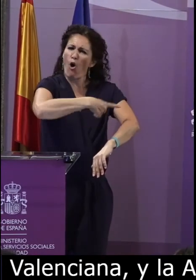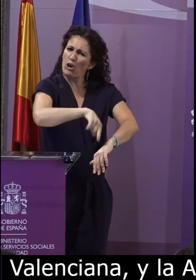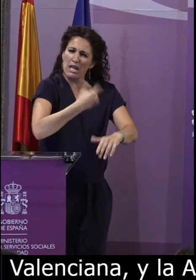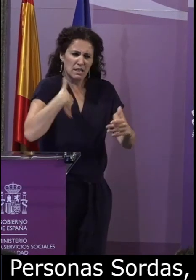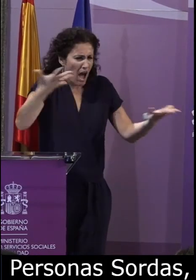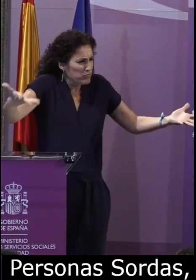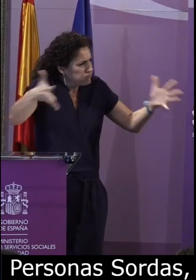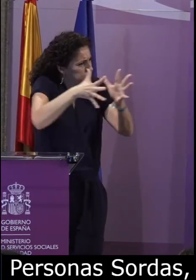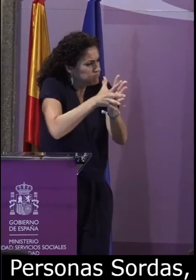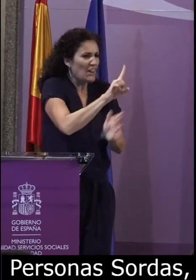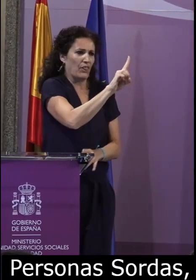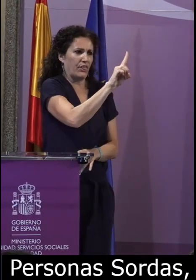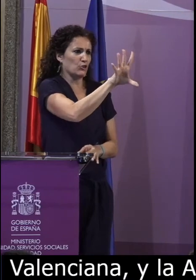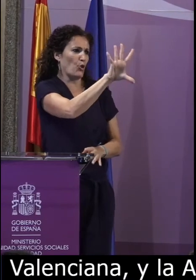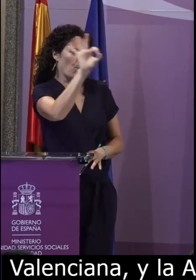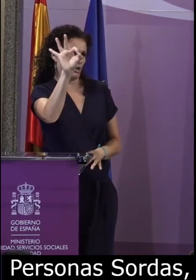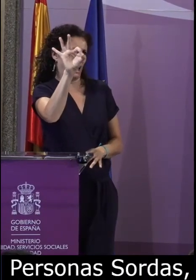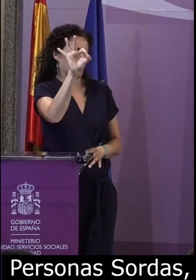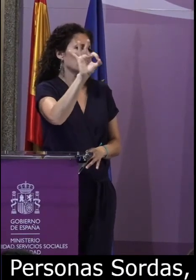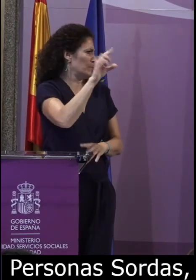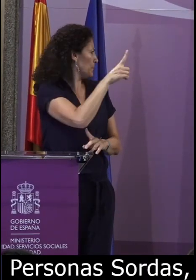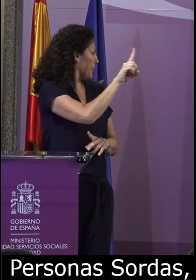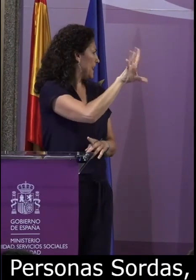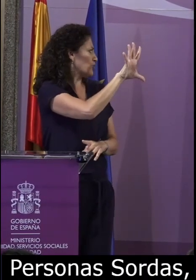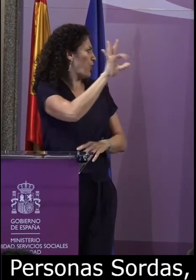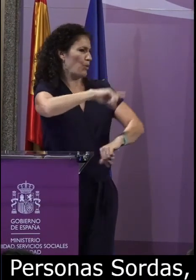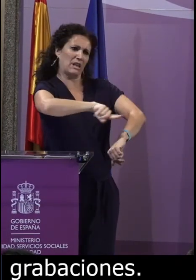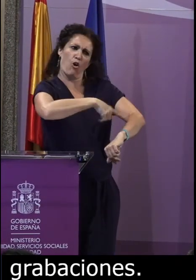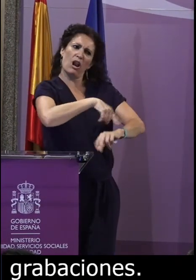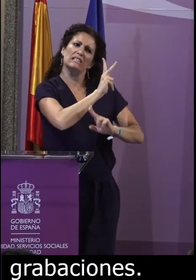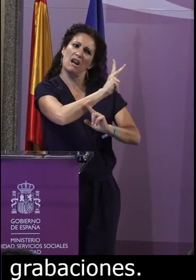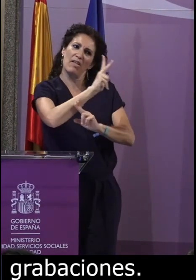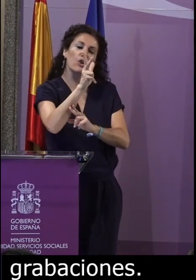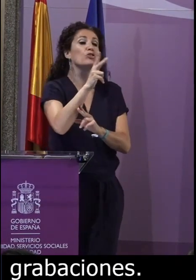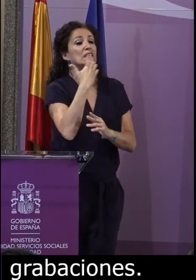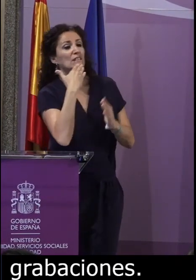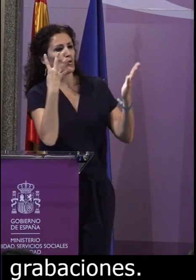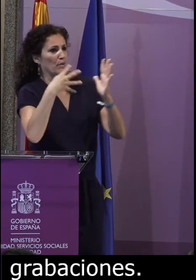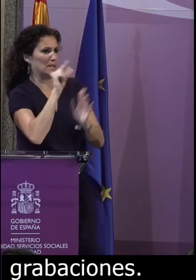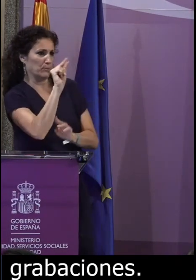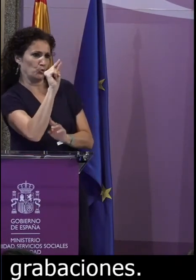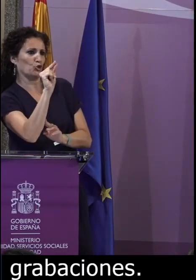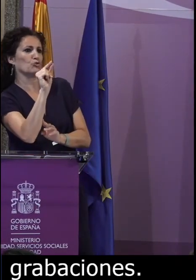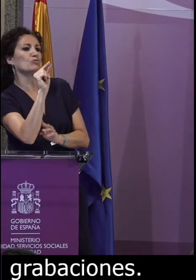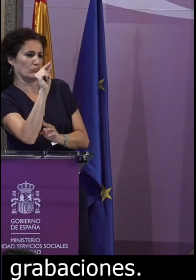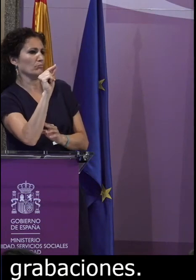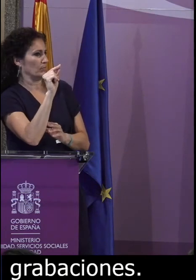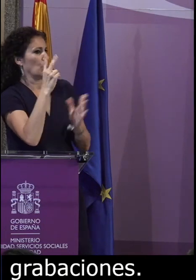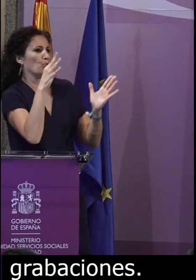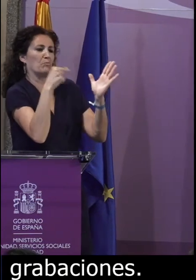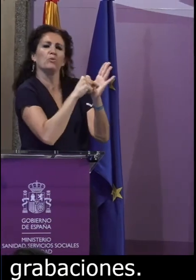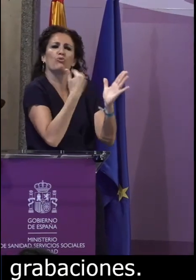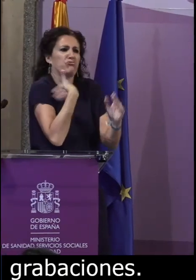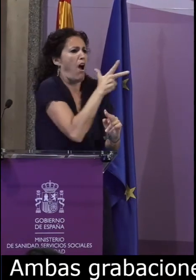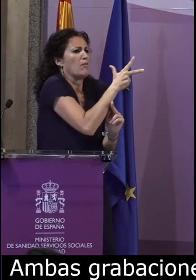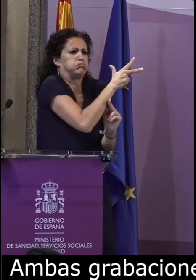grabaciones suman un cómputo total de 150 horas, es decir, 9.000 minutos